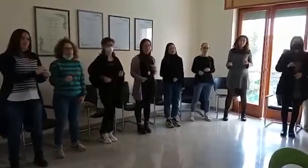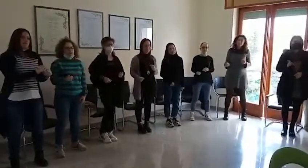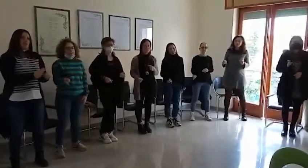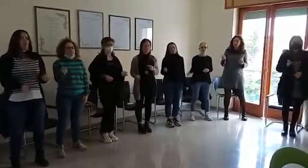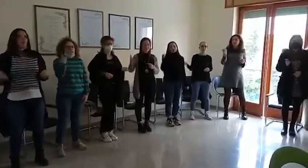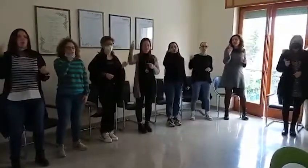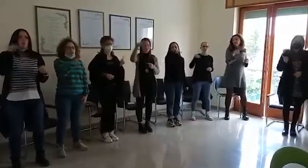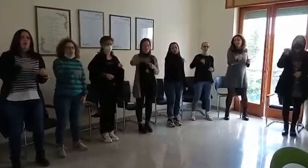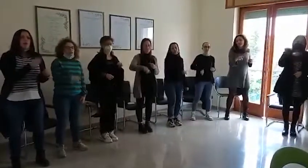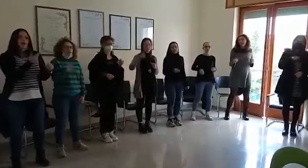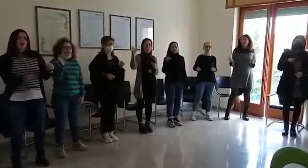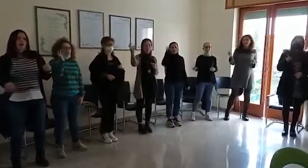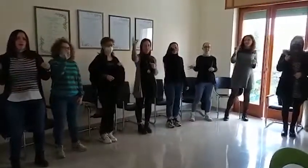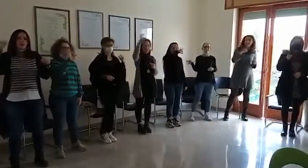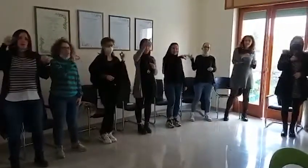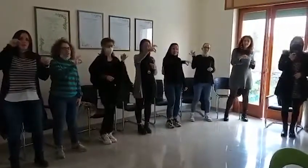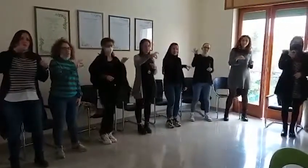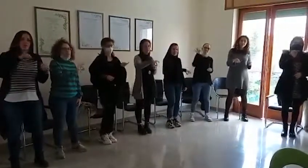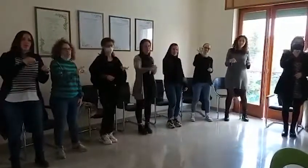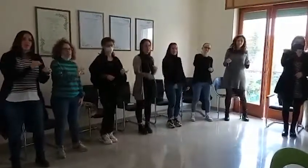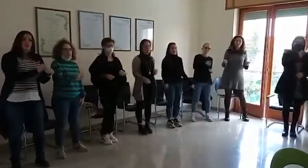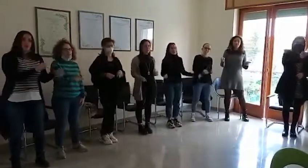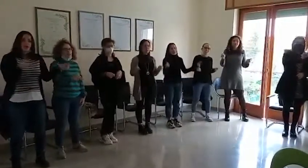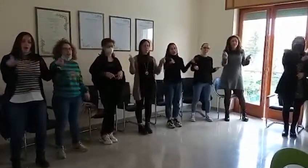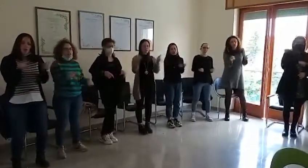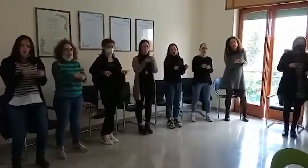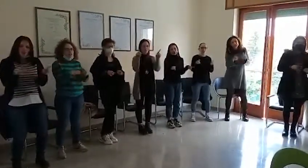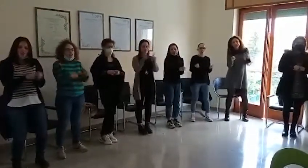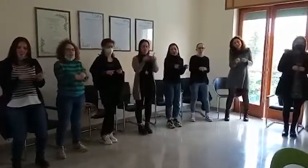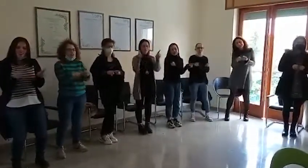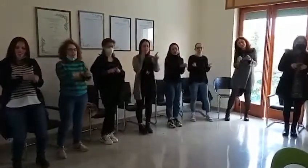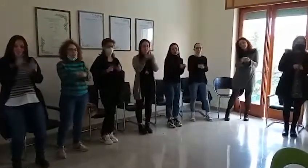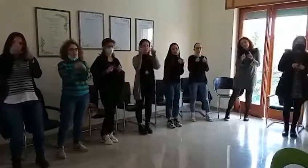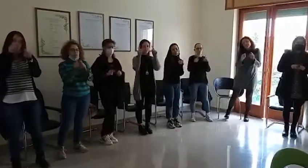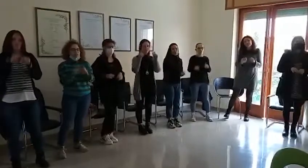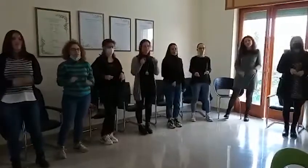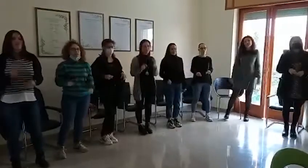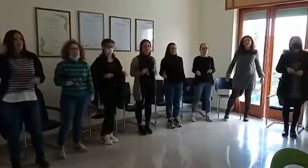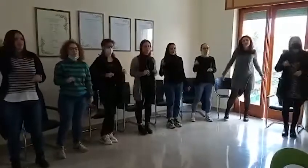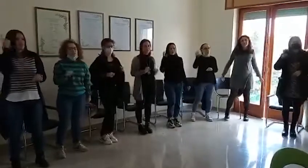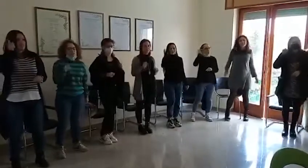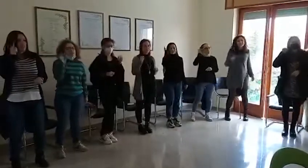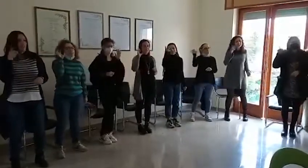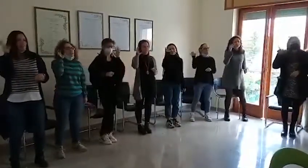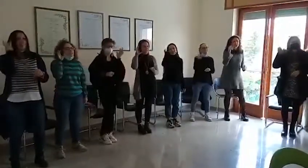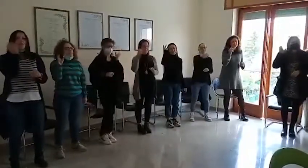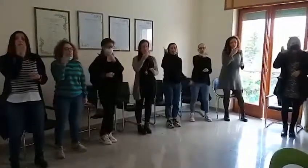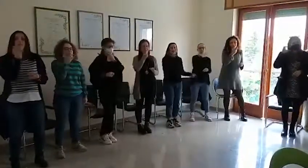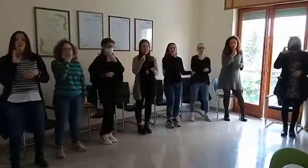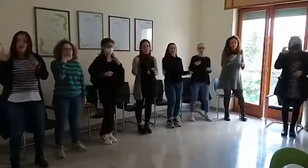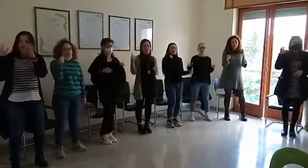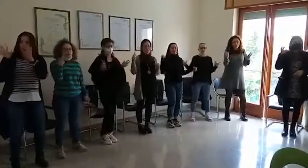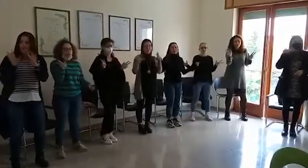domani arriverà lo stesso, senti che me ne